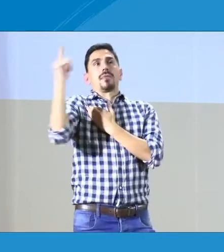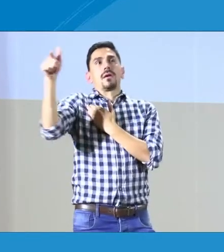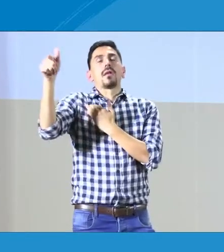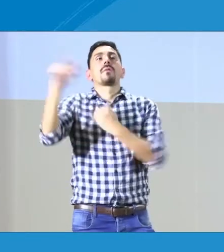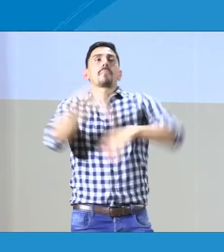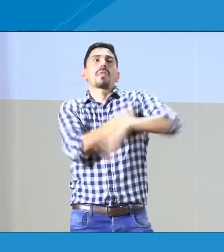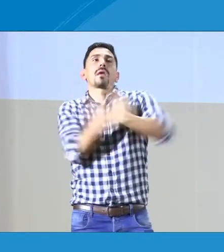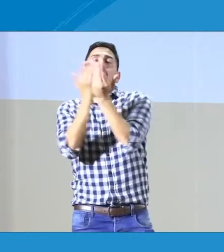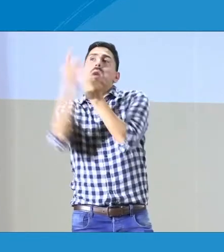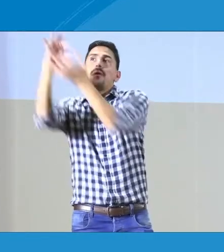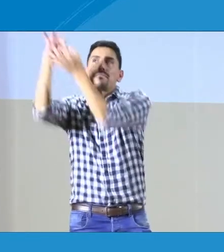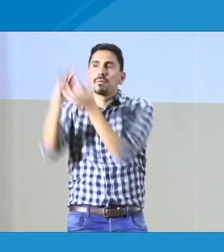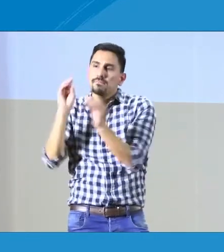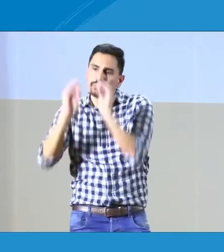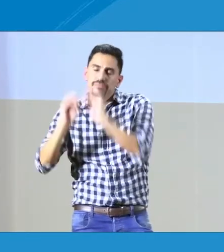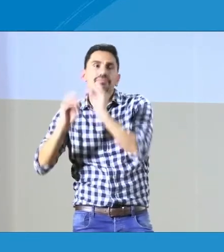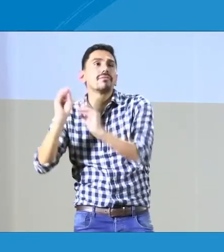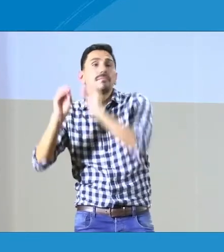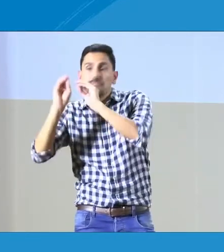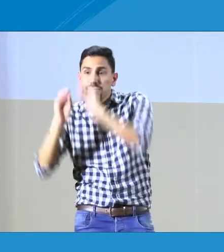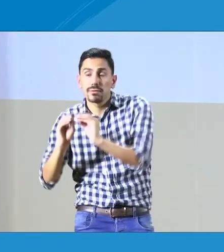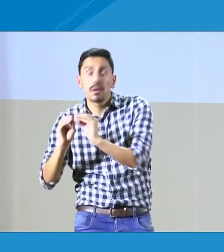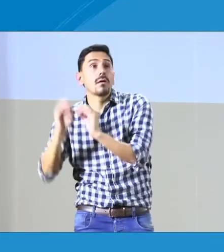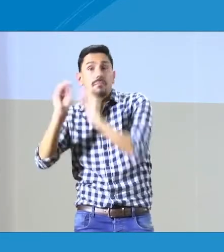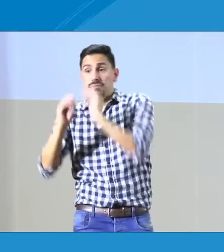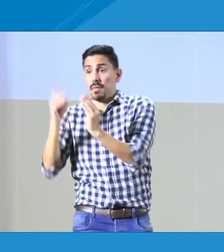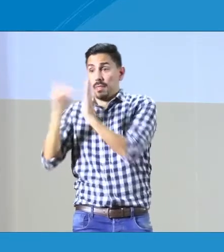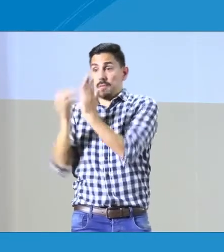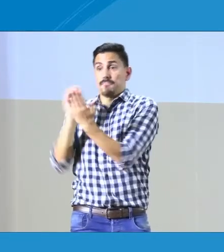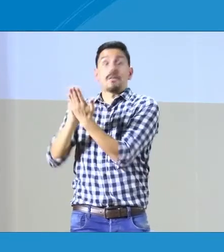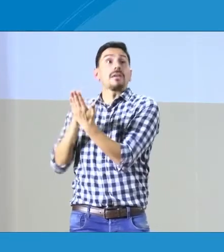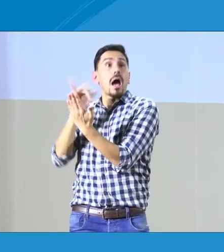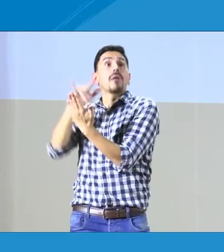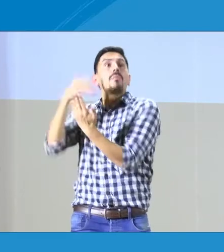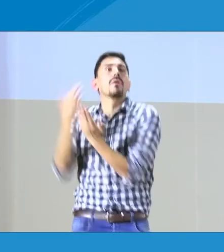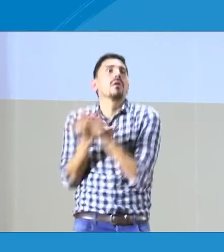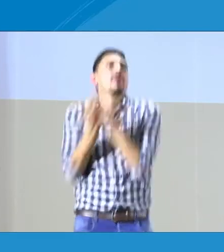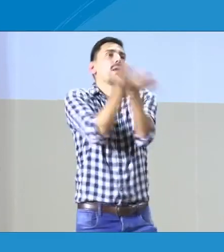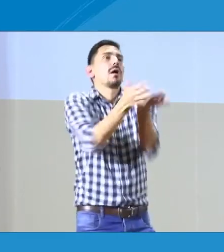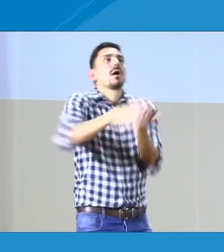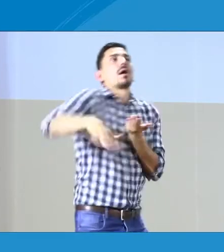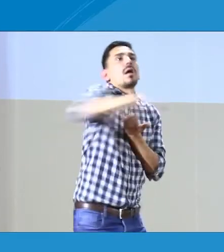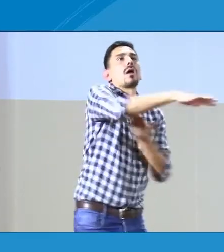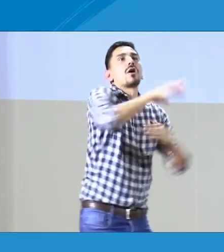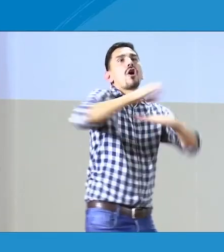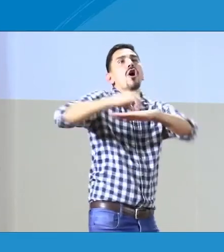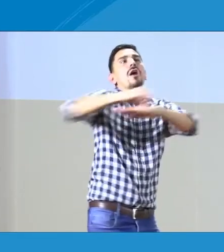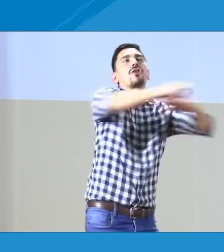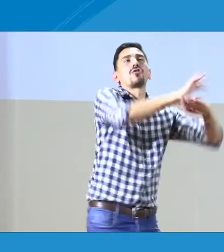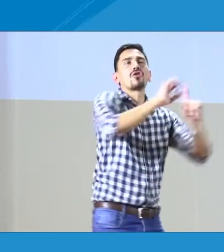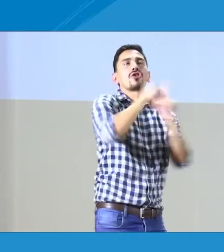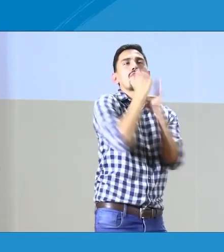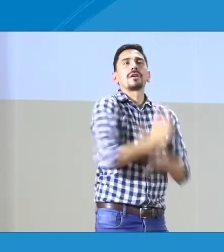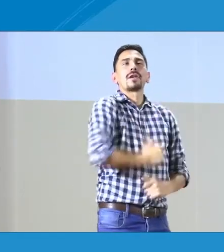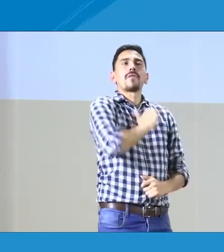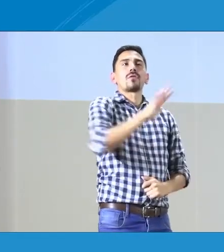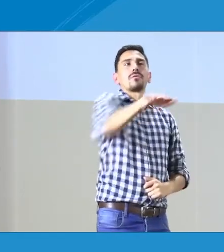un decreto para pasar al Ministerio de Educación. Después de esto, este decreto se